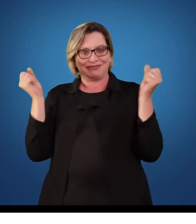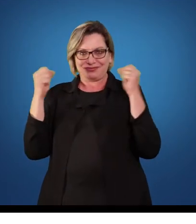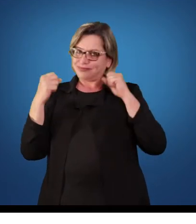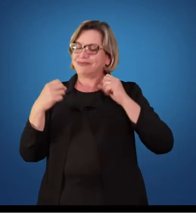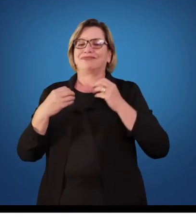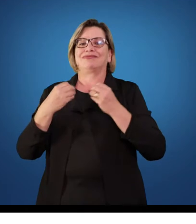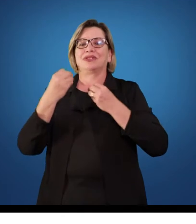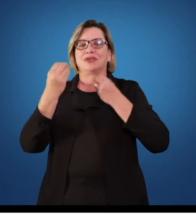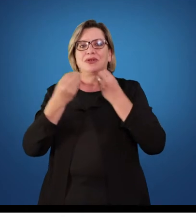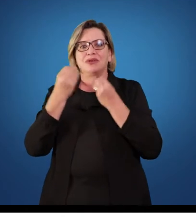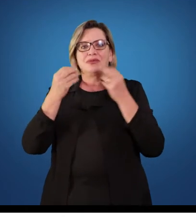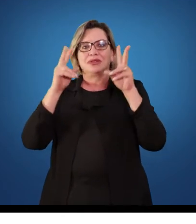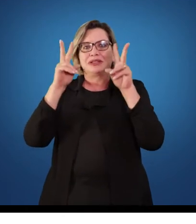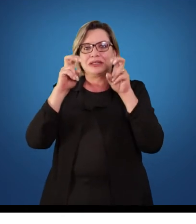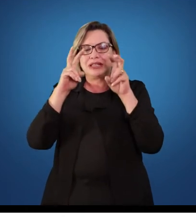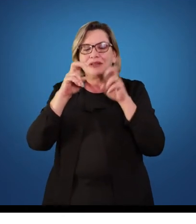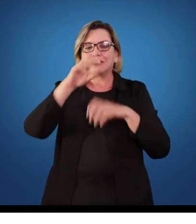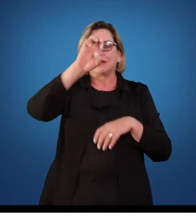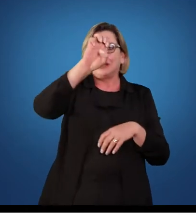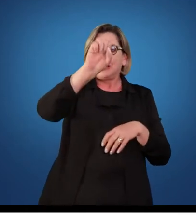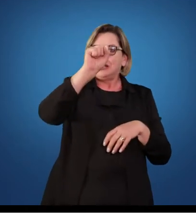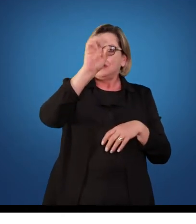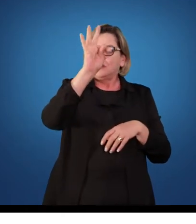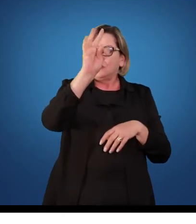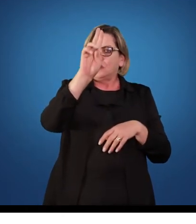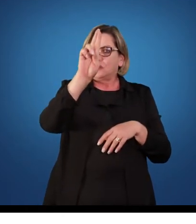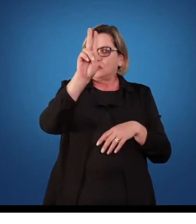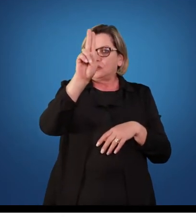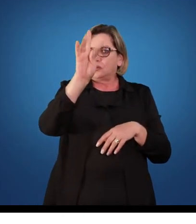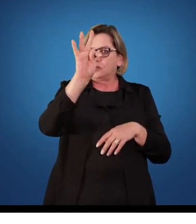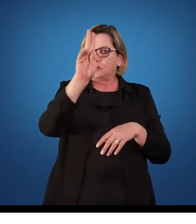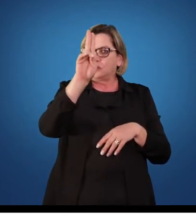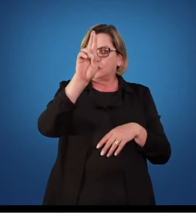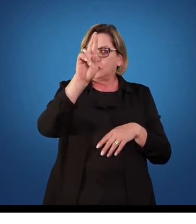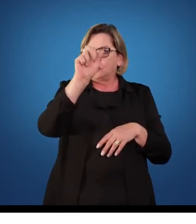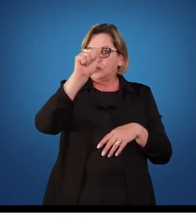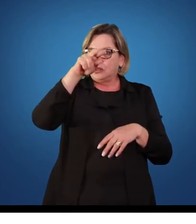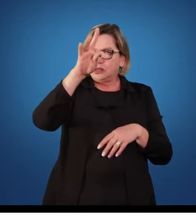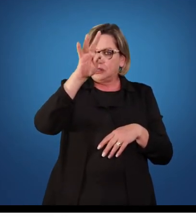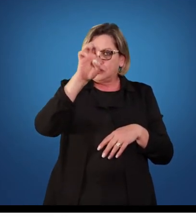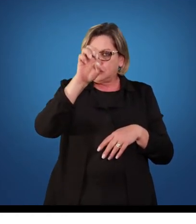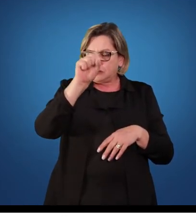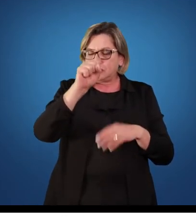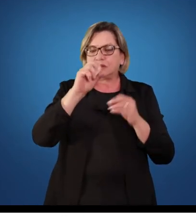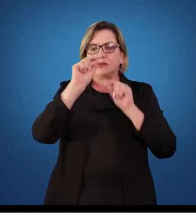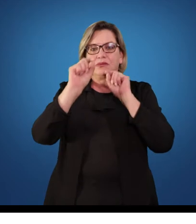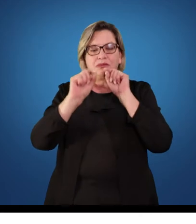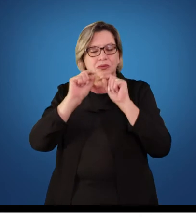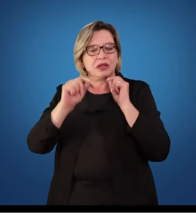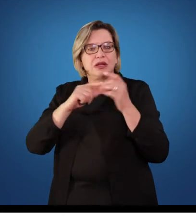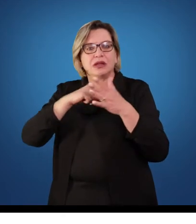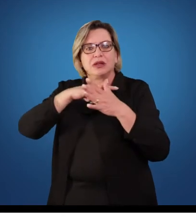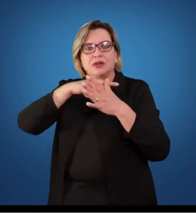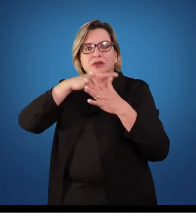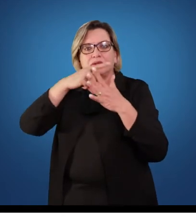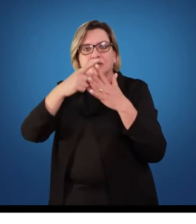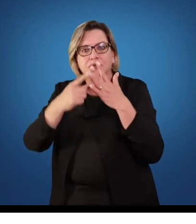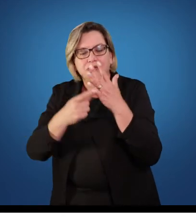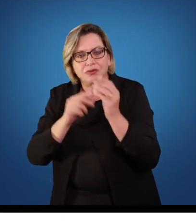como conteúdos estruturantes da educação física, as diretrizes definem como conteúdos estruturantes os elementos da